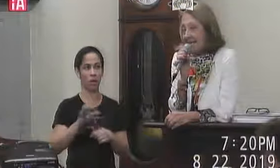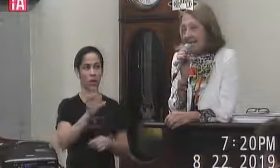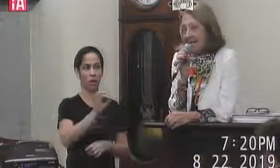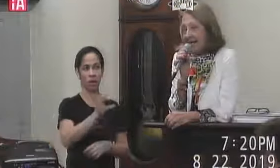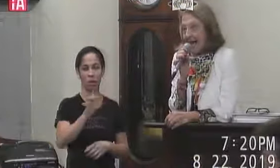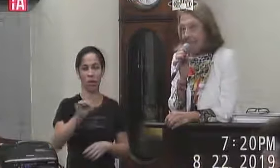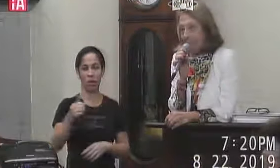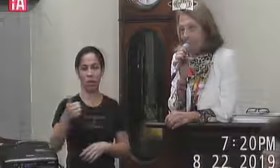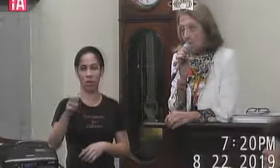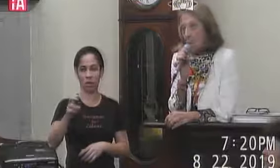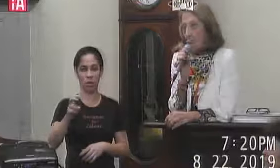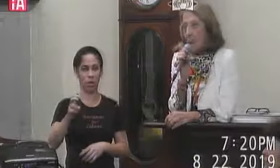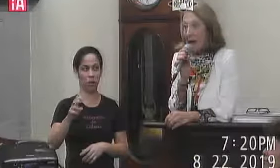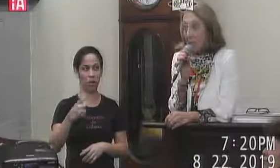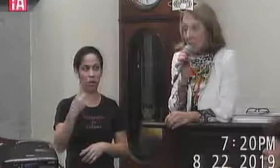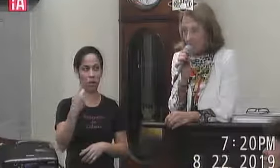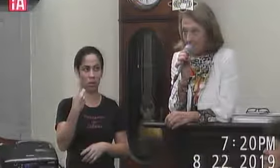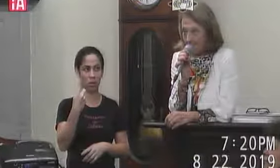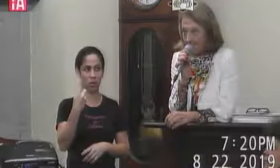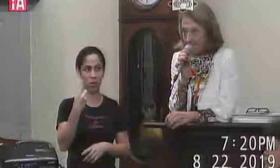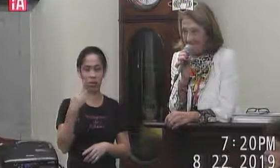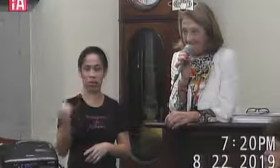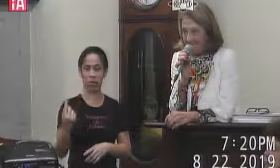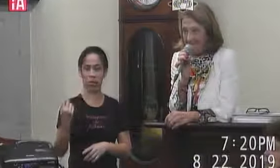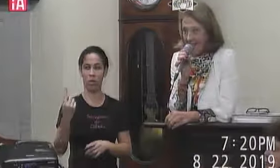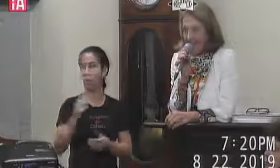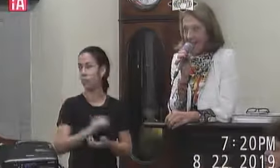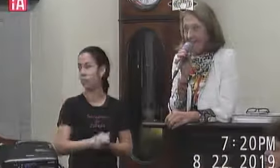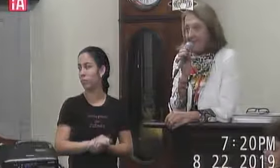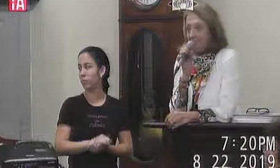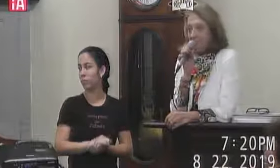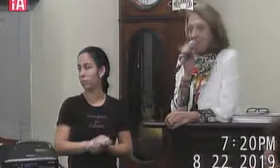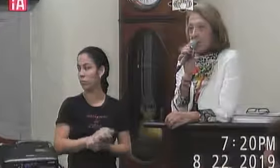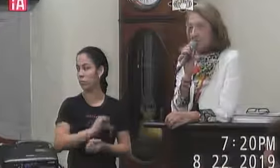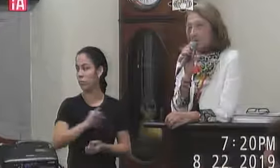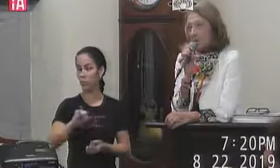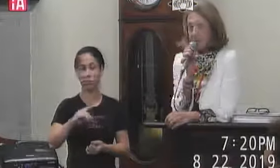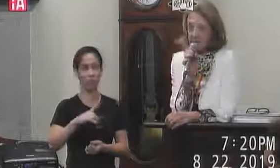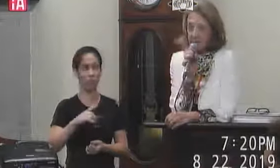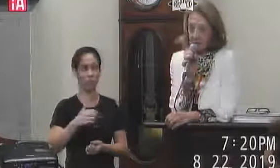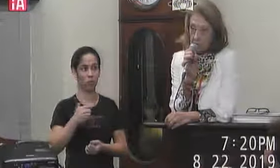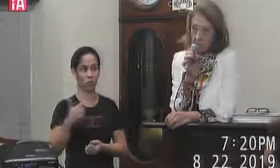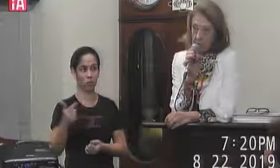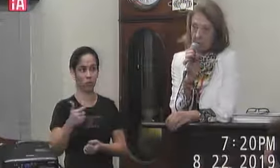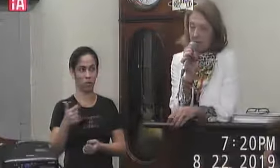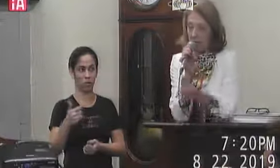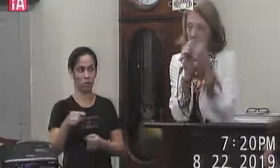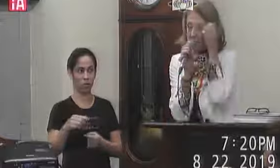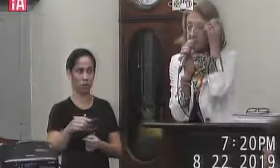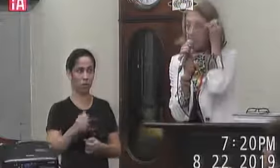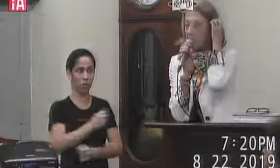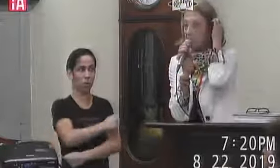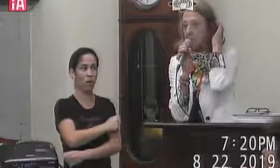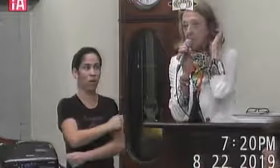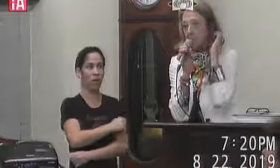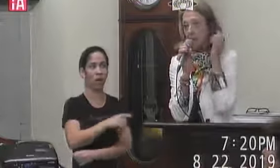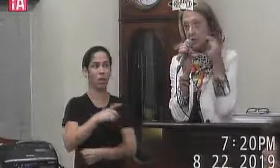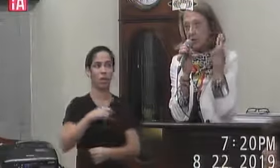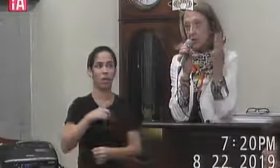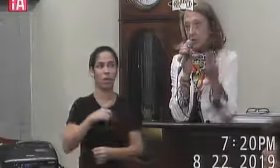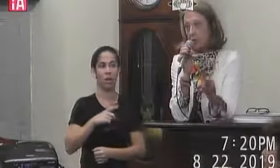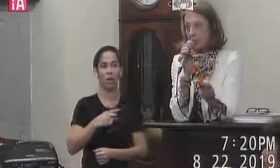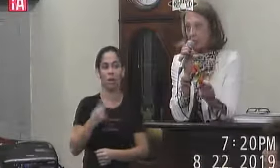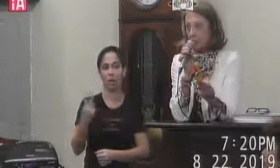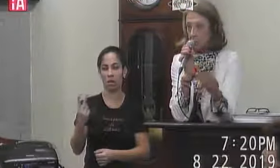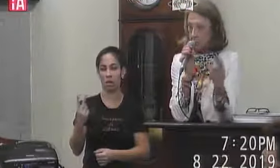15 alunos um adulto então se nós temos hoje 22 alunos nós teríamos